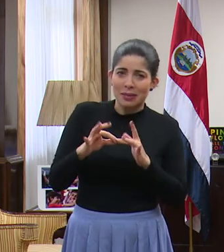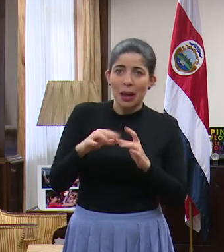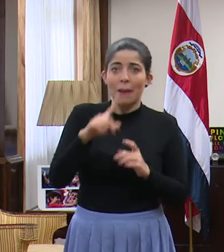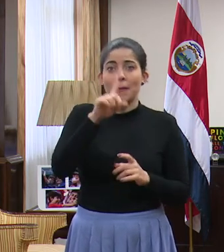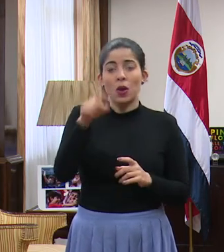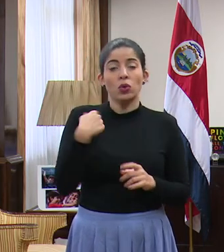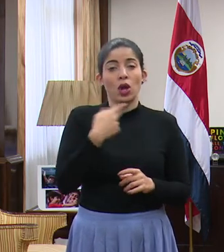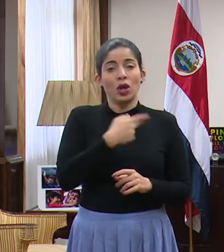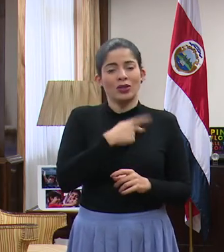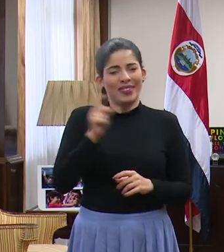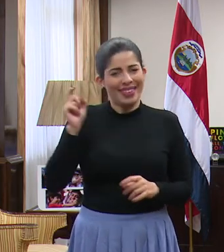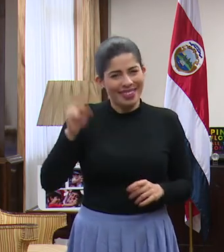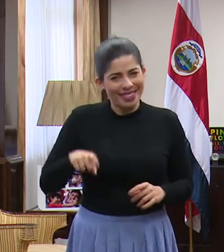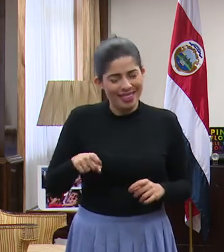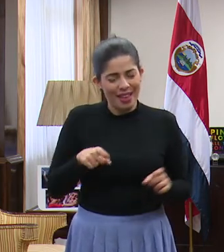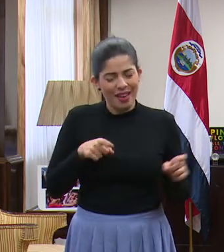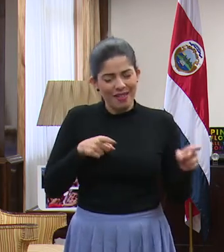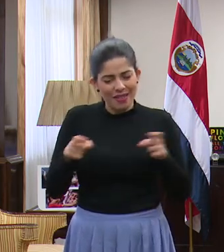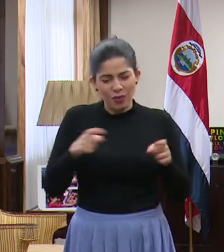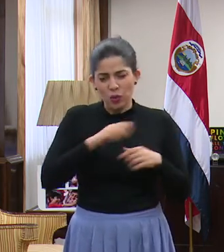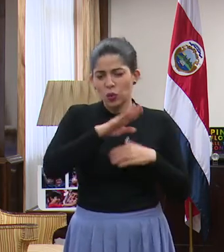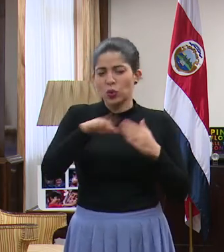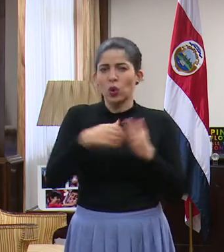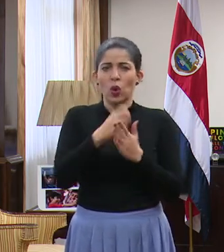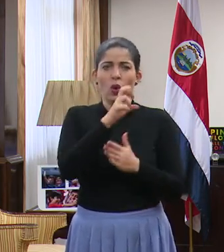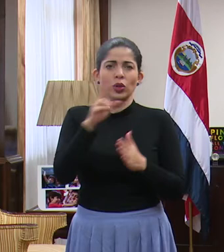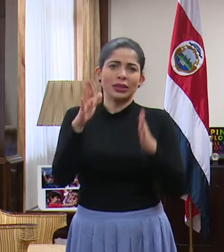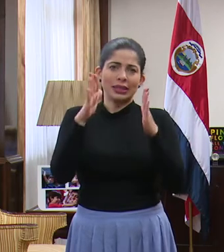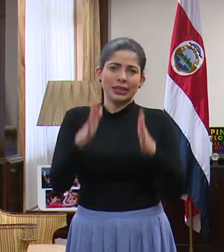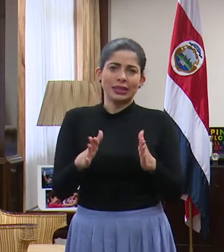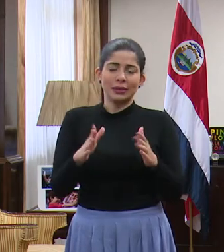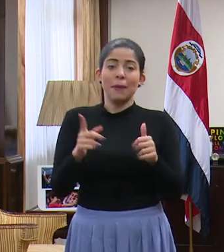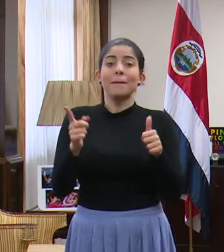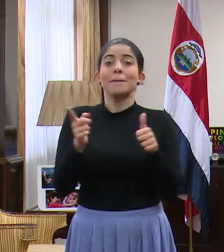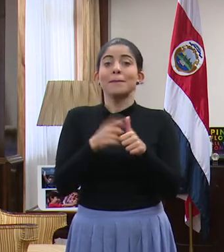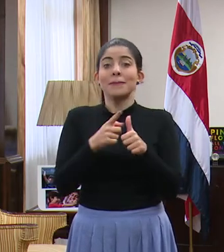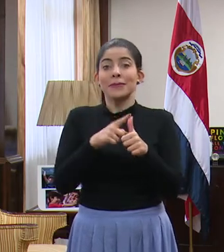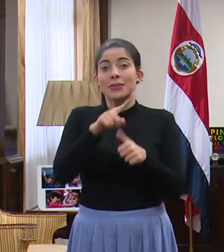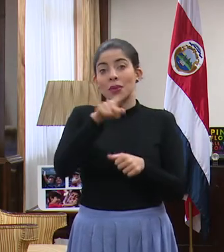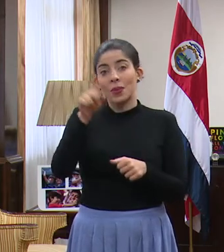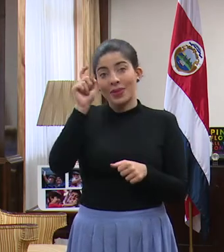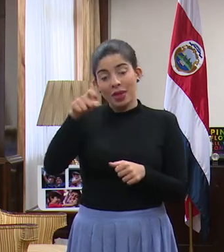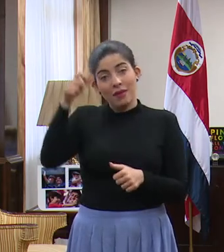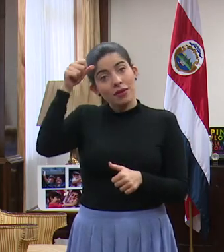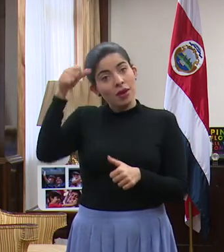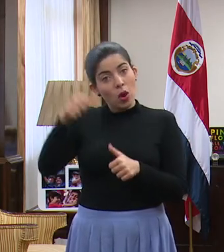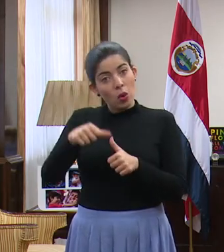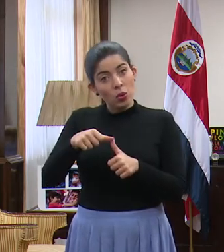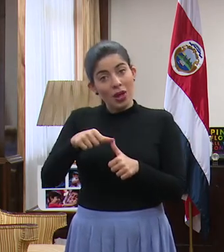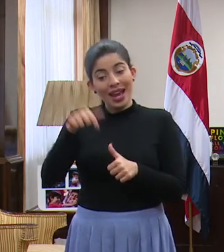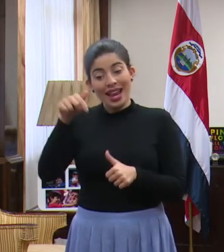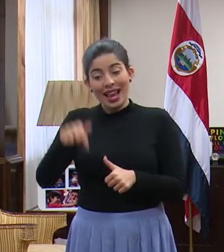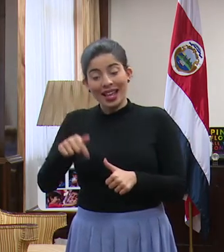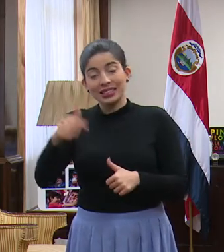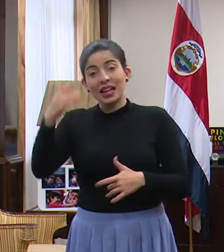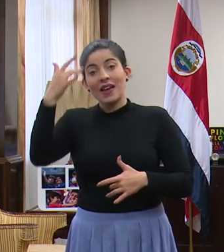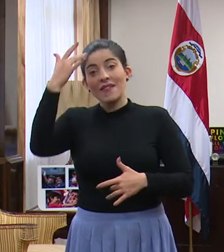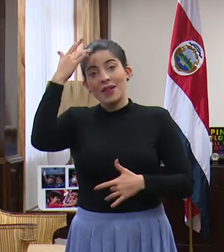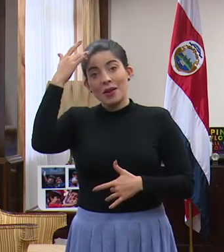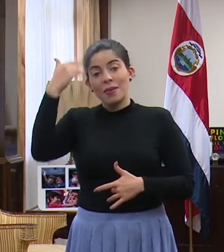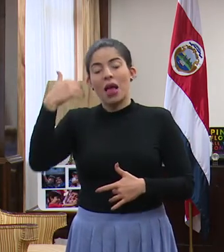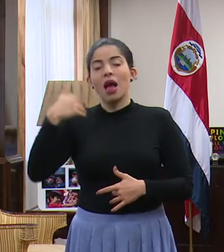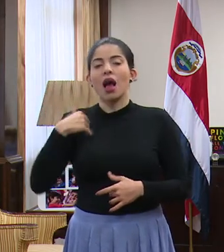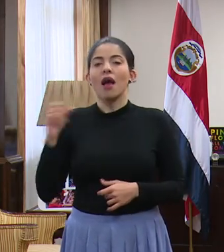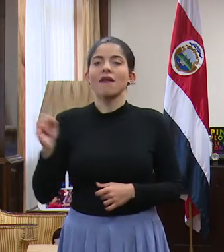que tenemos que dominar absolutamente todos los costarricenses. Lo primero que tenemos que recordar es que esta enfermedad es infecciosa,